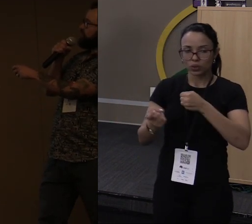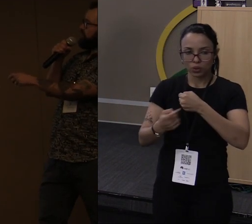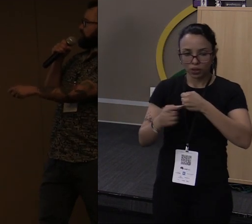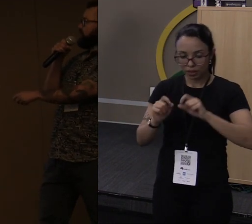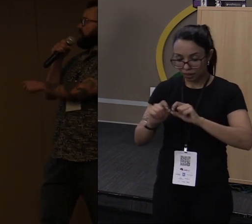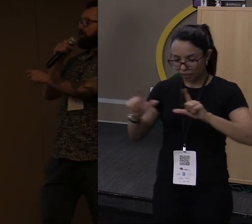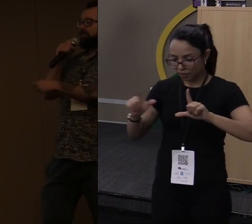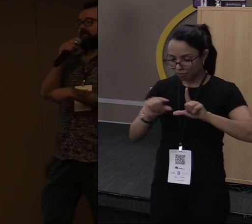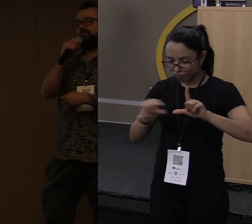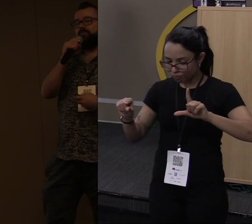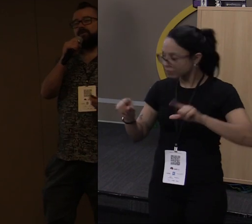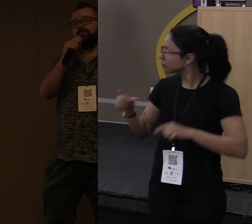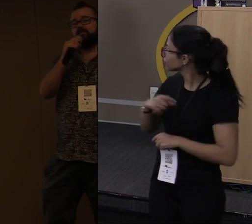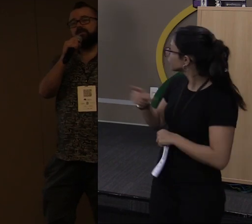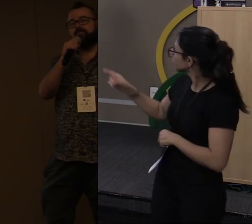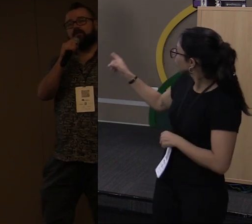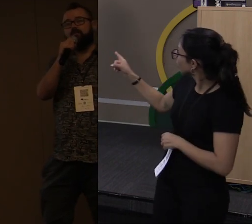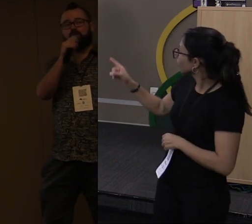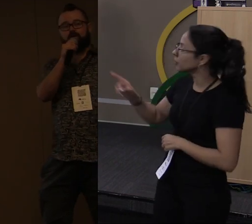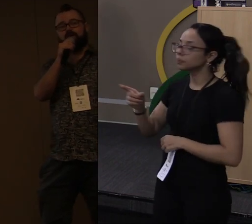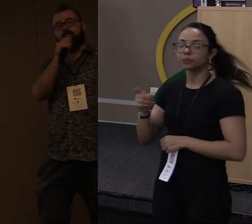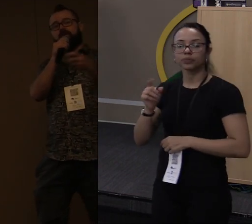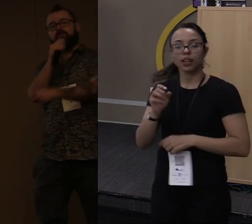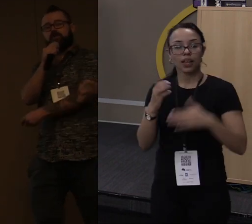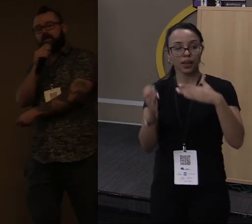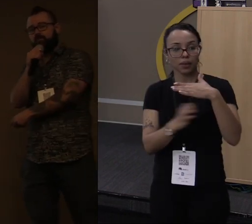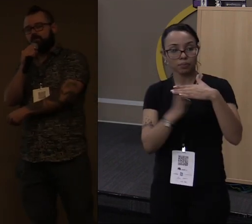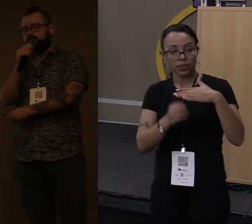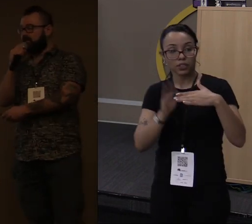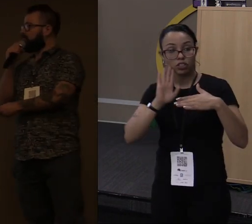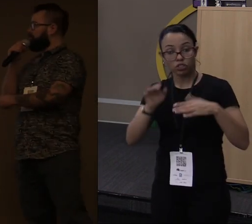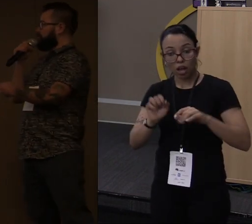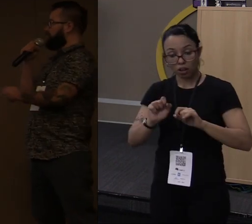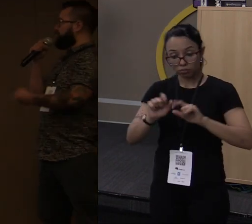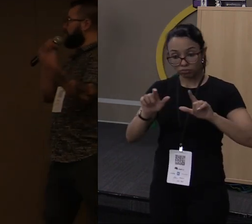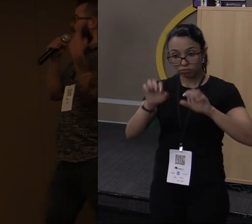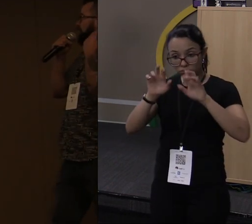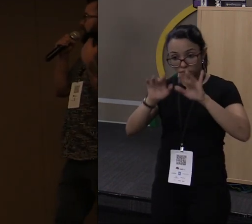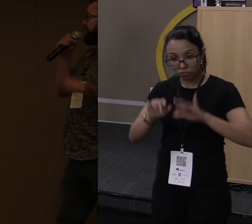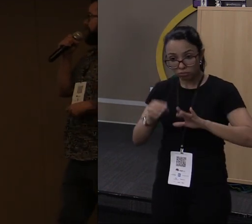Friends of Rust, que tem as empresas que já estão colocando Rust em produção.